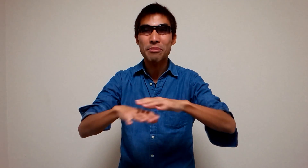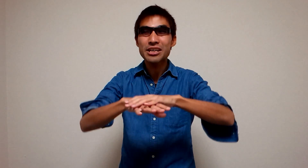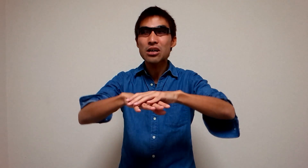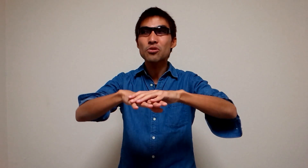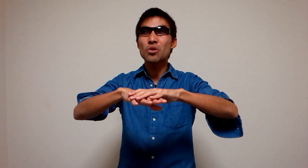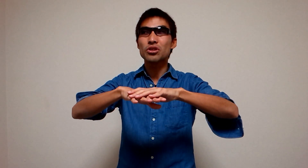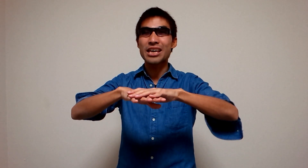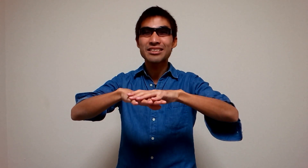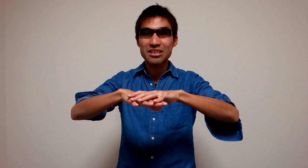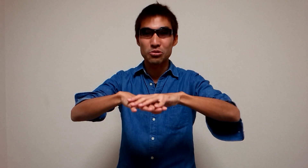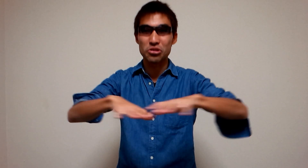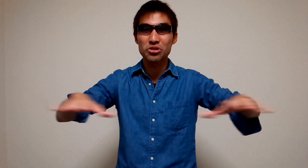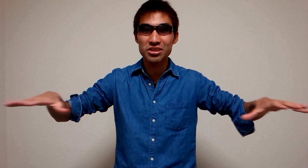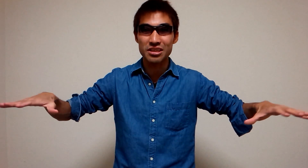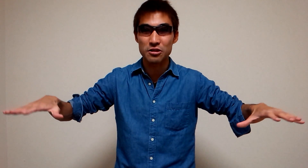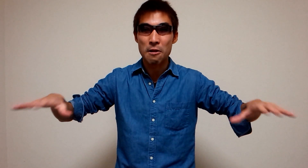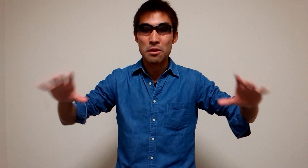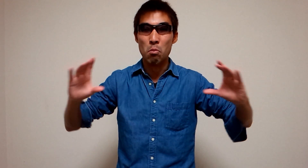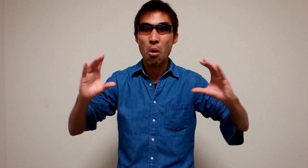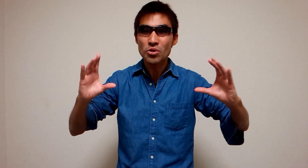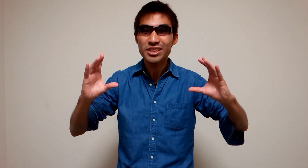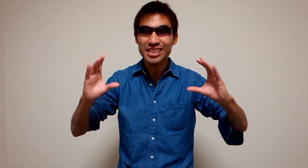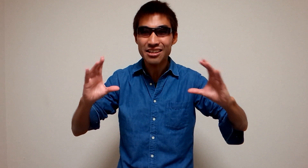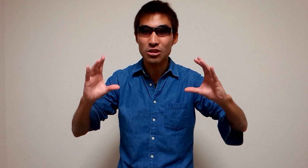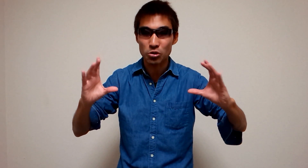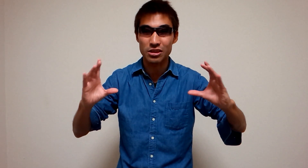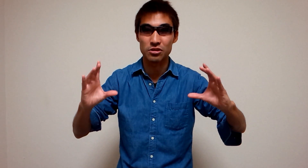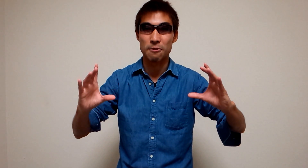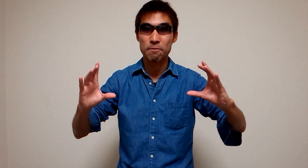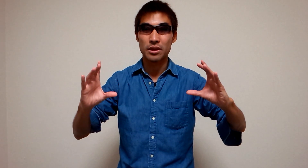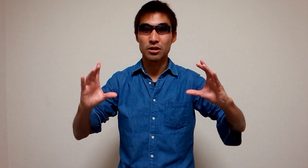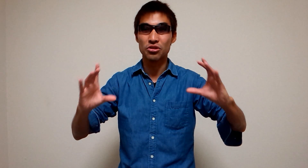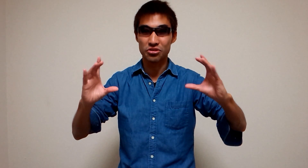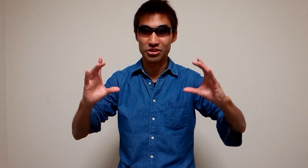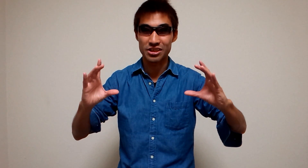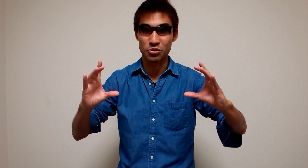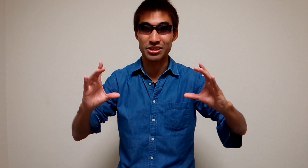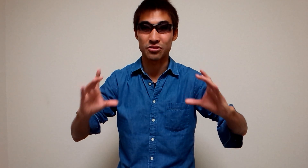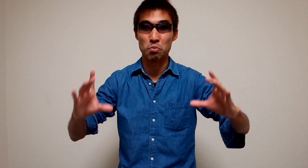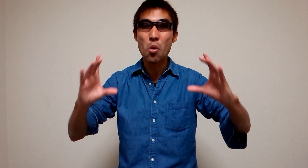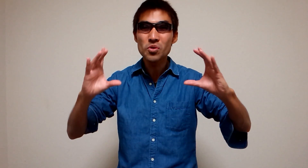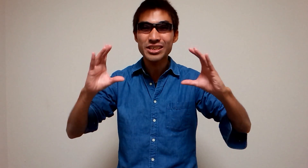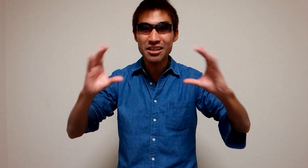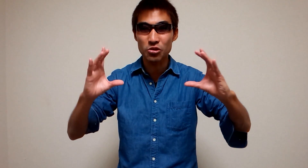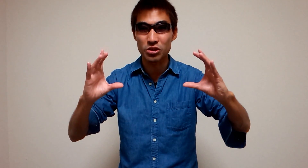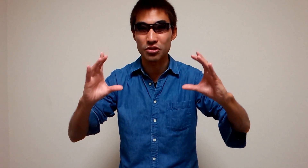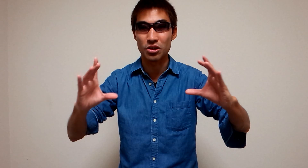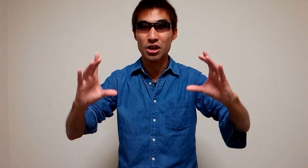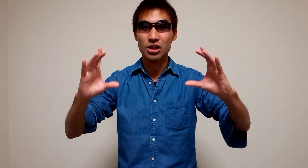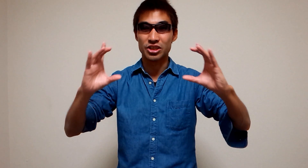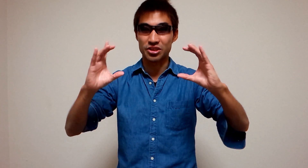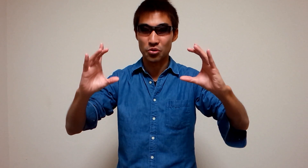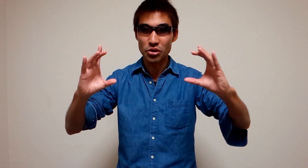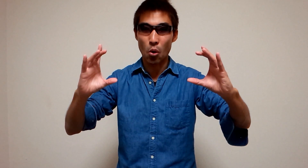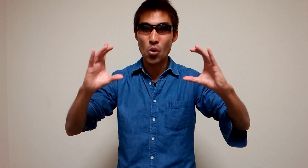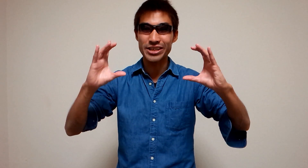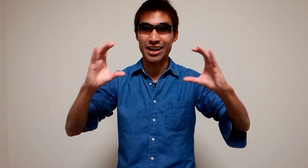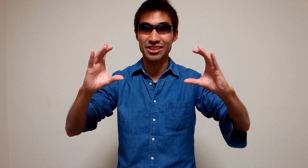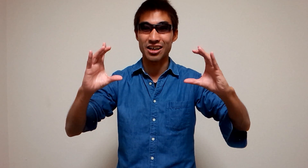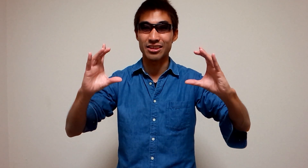メリカの原材料を牛耳ってるモンサントっていうGoogleしてほしいんですけどモンサントっていうすごい大きな会社があ